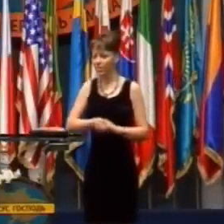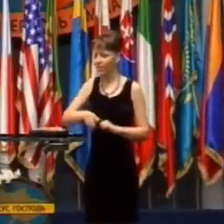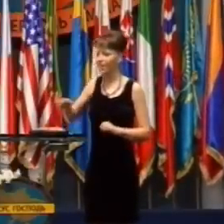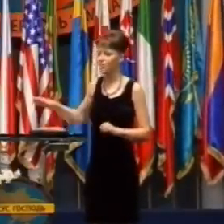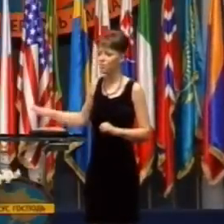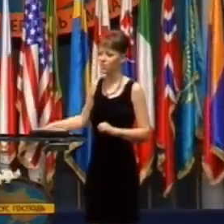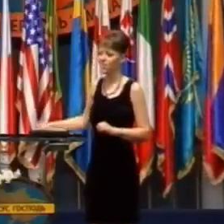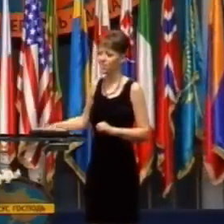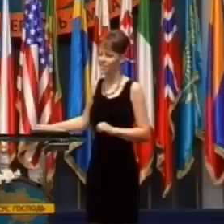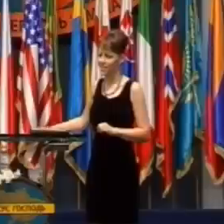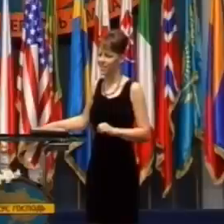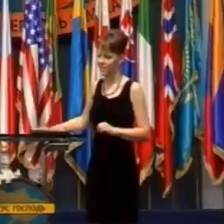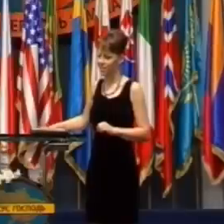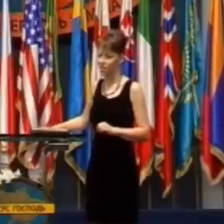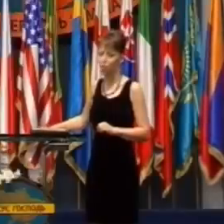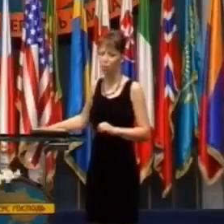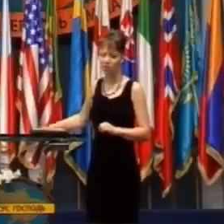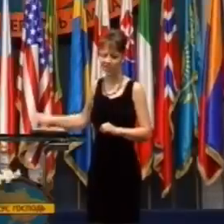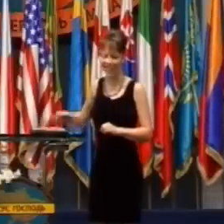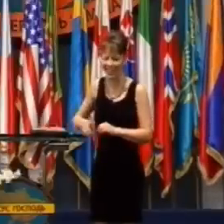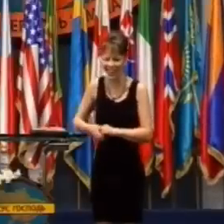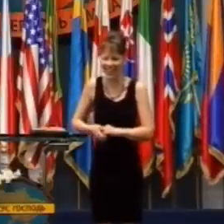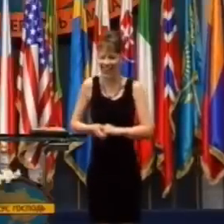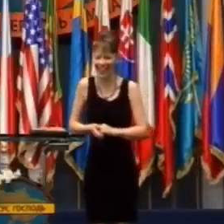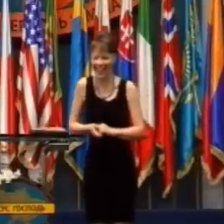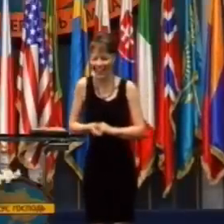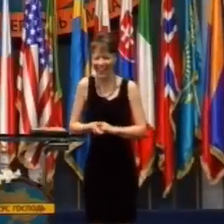Je to taká bezpečnostná poistka.